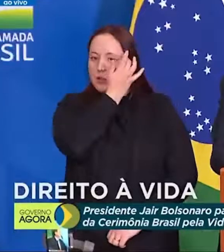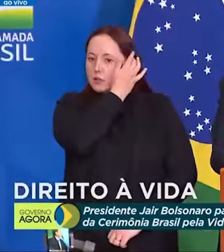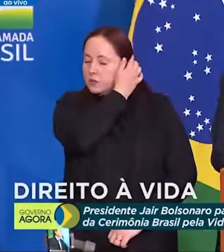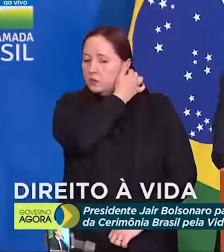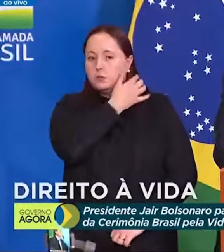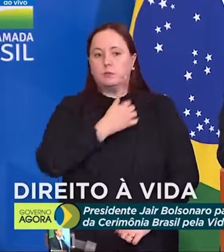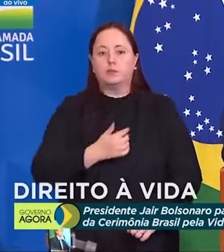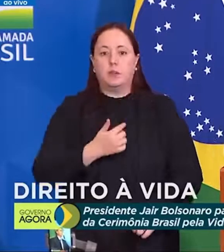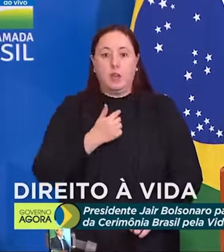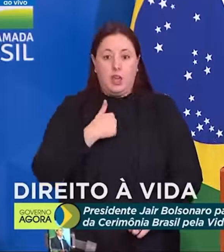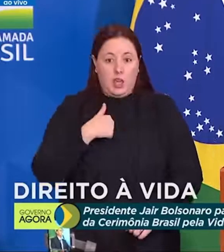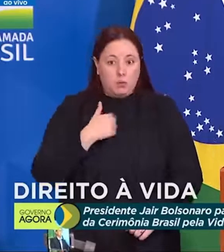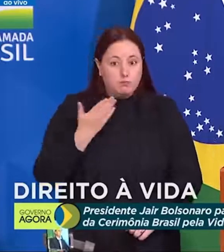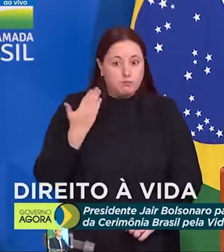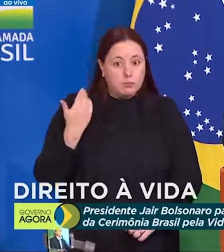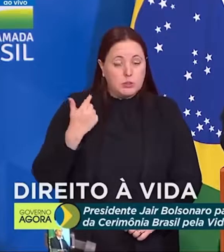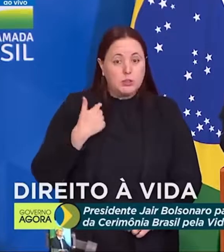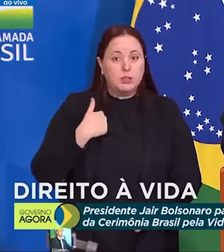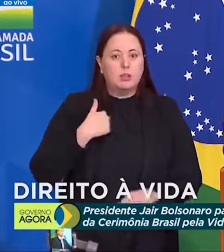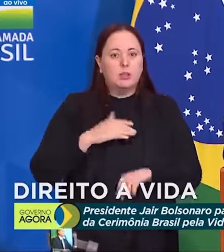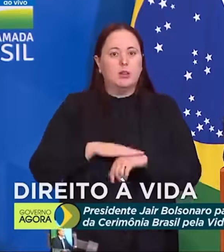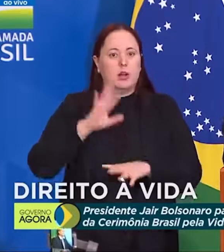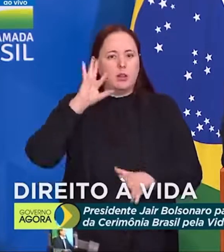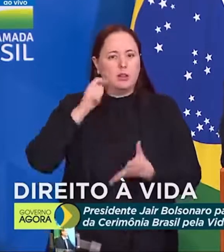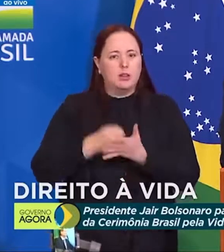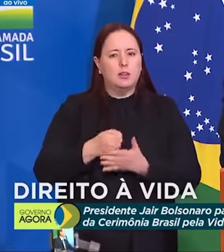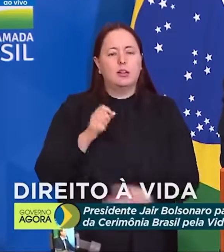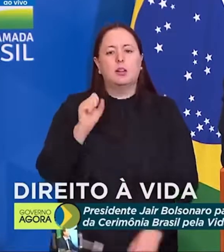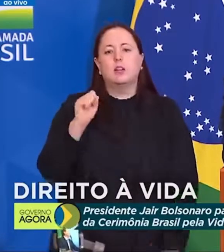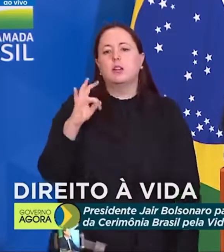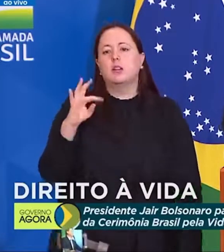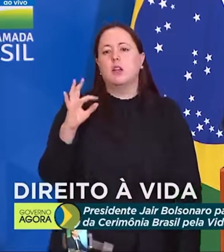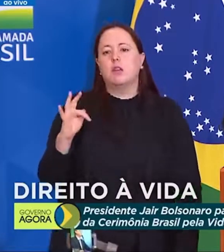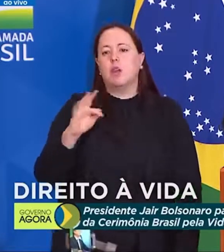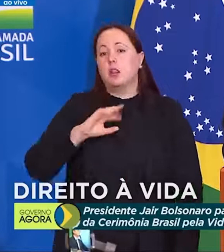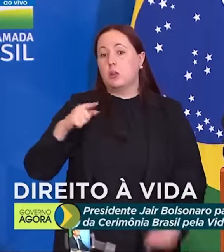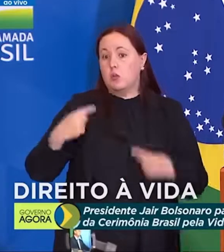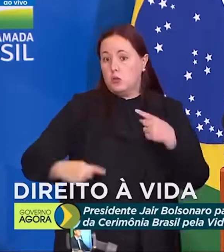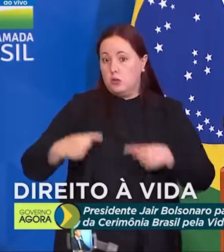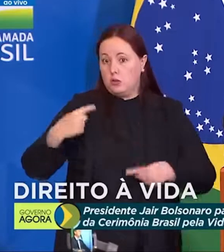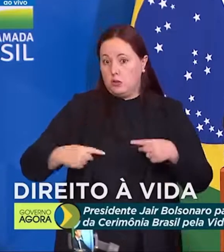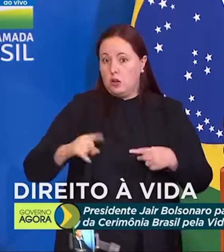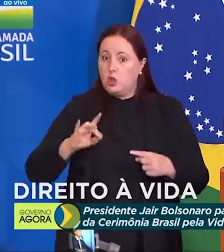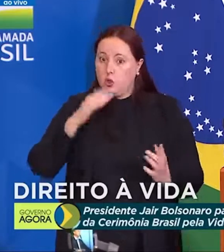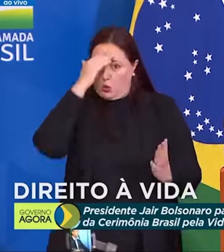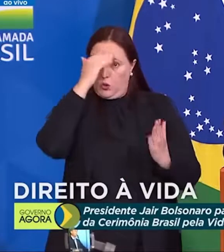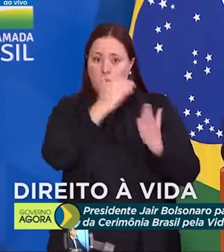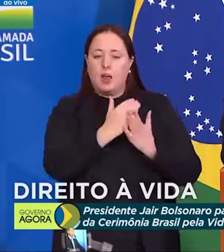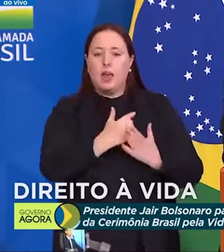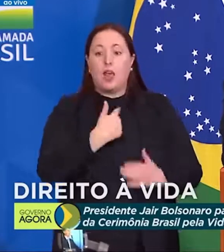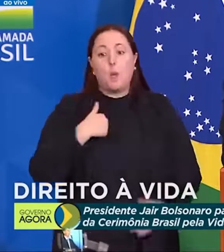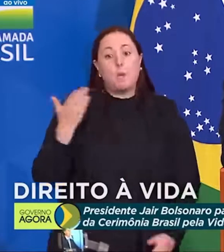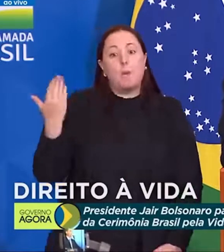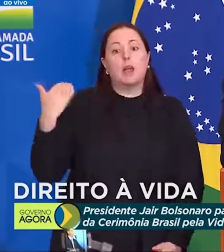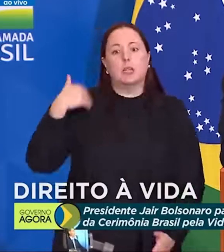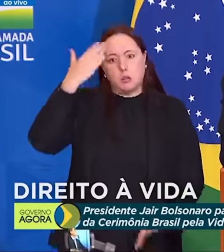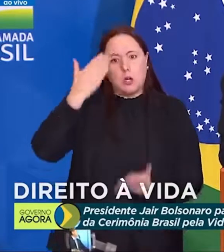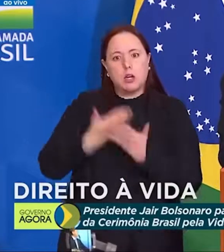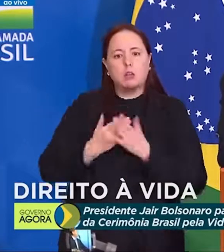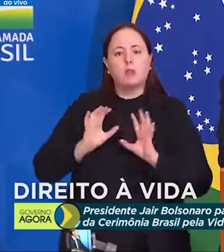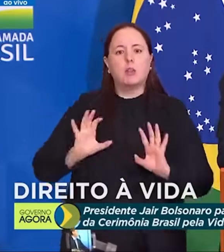Eu fui do tempo que decisão do Supremo não se discute, se cumpre. Eu fui desse tempo.